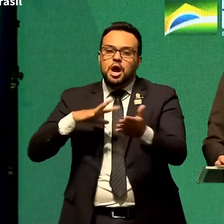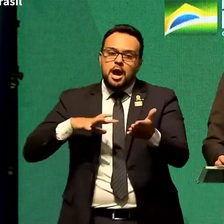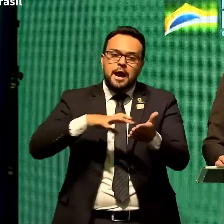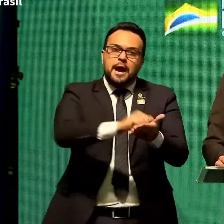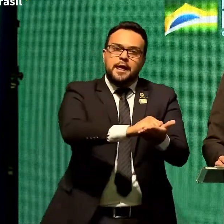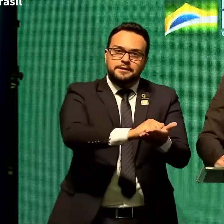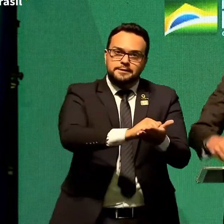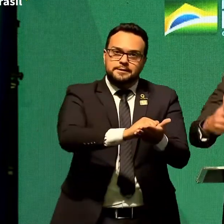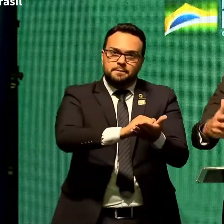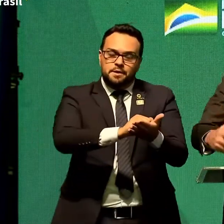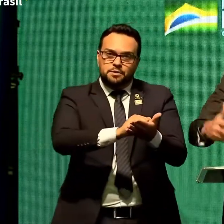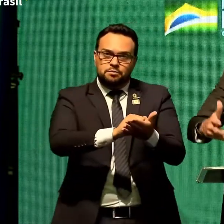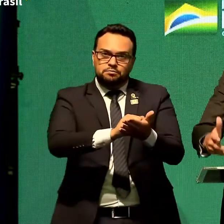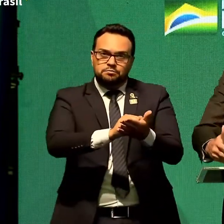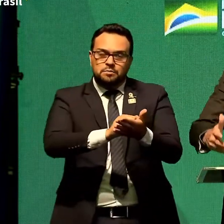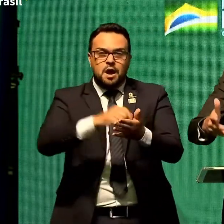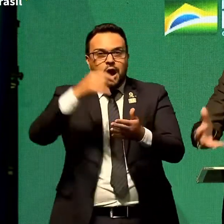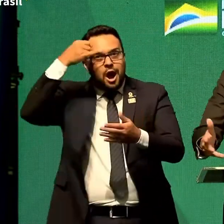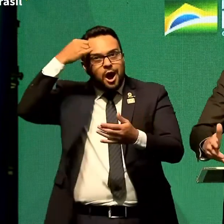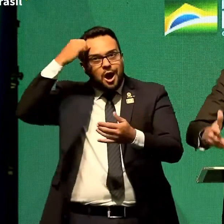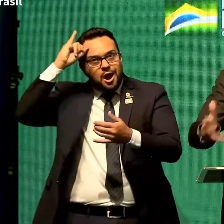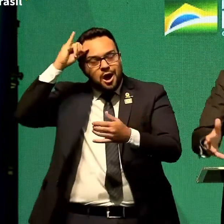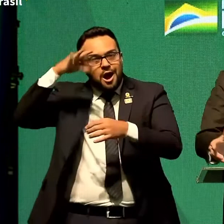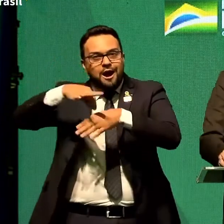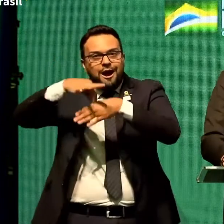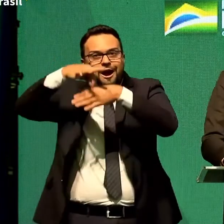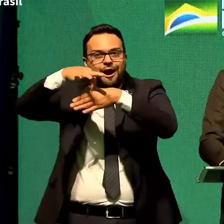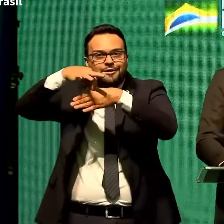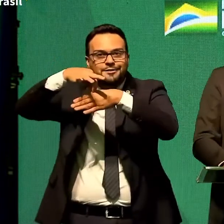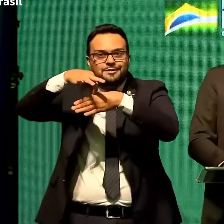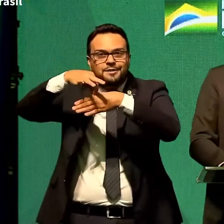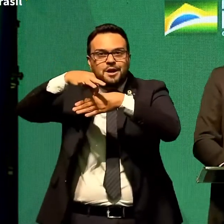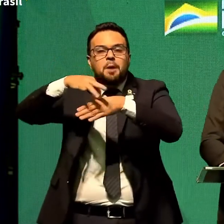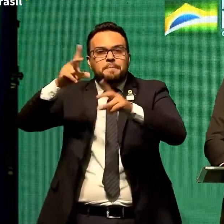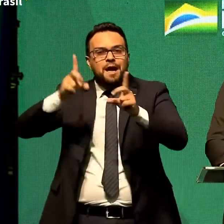frigoríficos para que nós possamos exportar para a Rússia como no passado